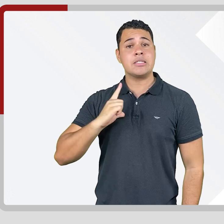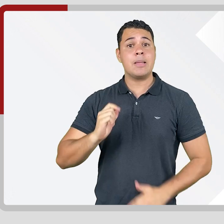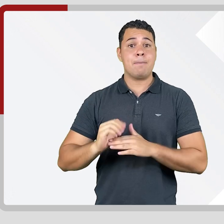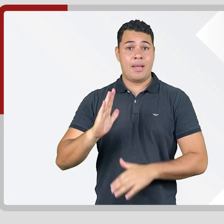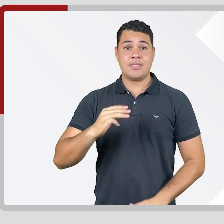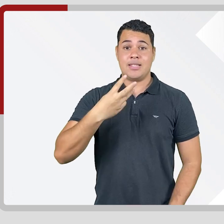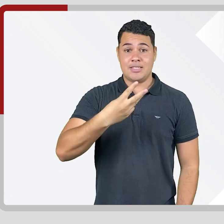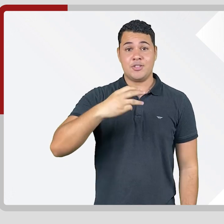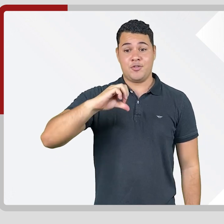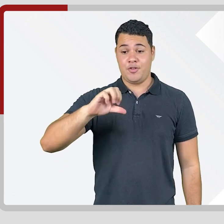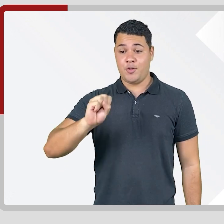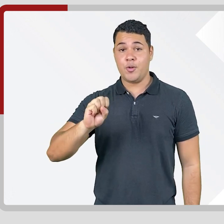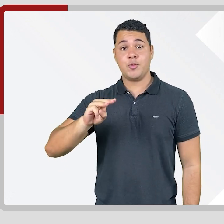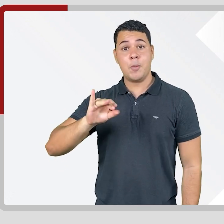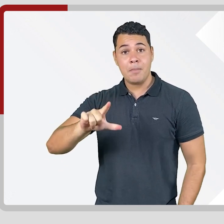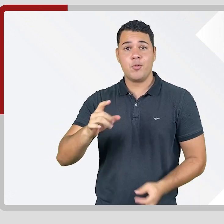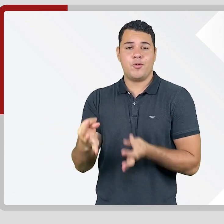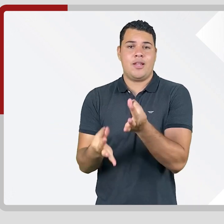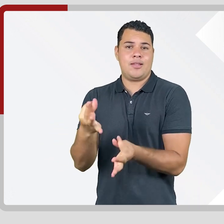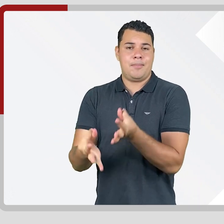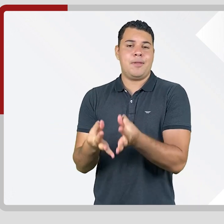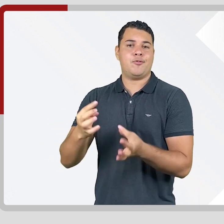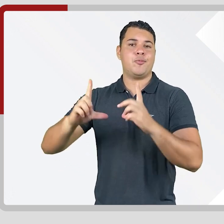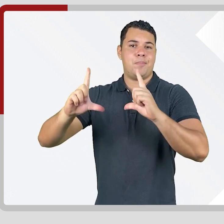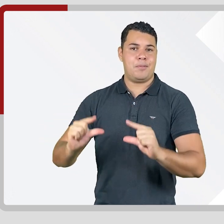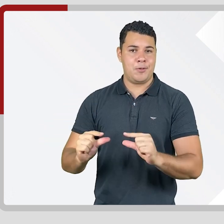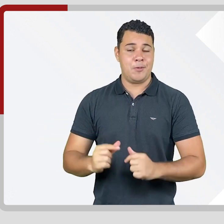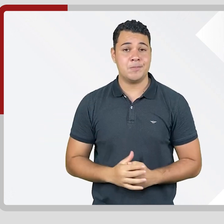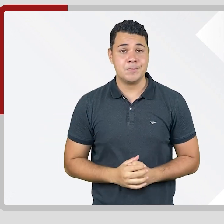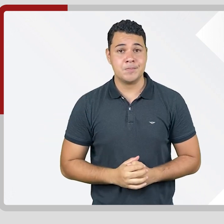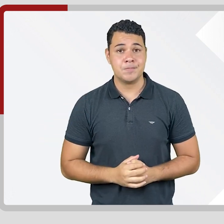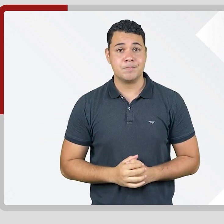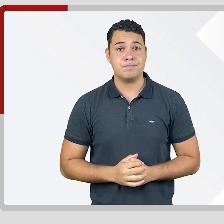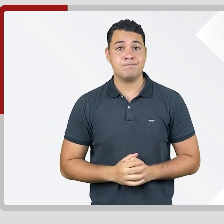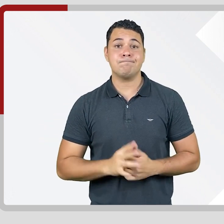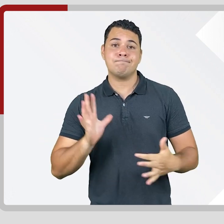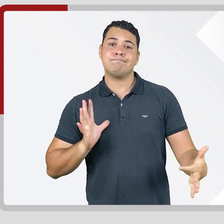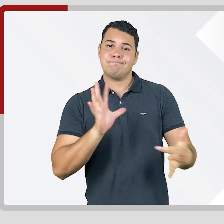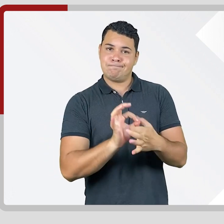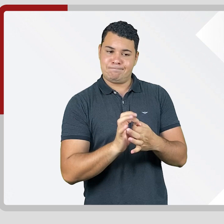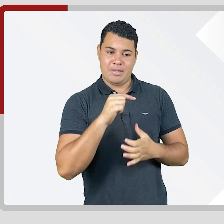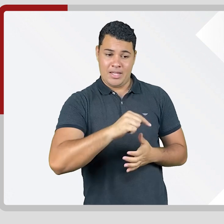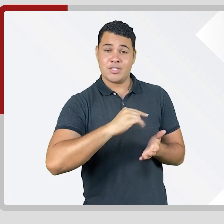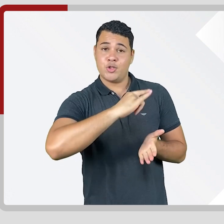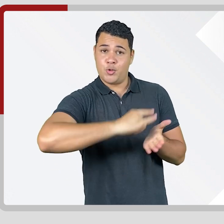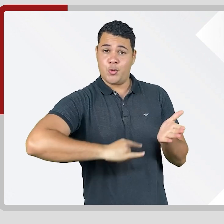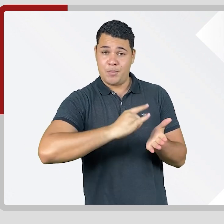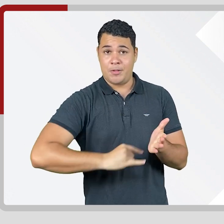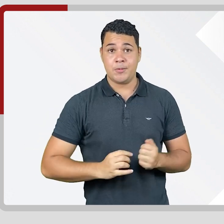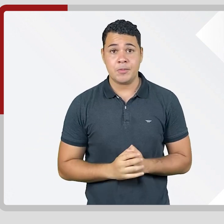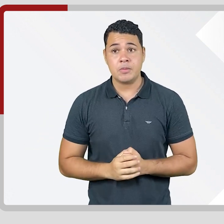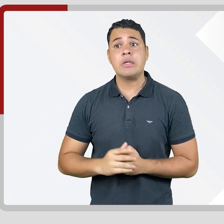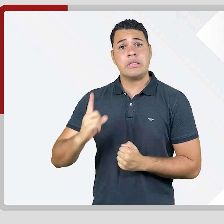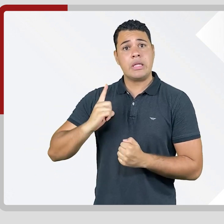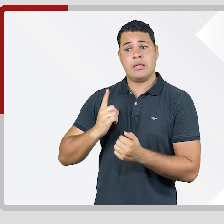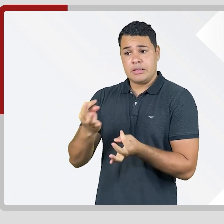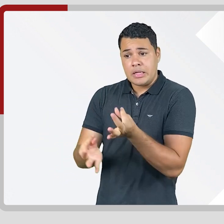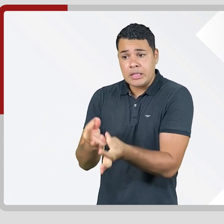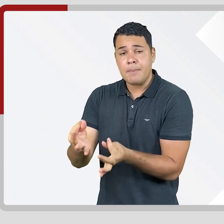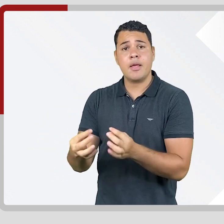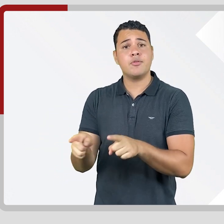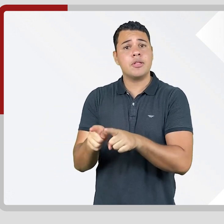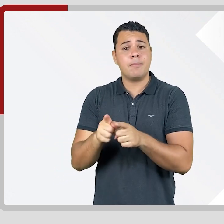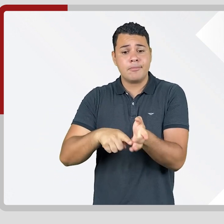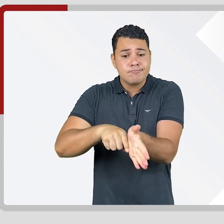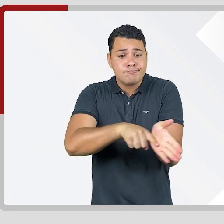são mais de 398 mil procedimentos a menos. De acordo com a nota, a demanda